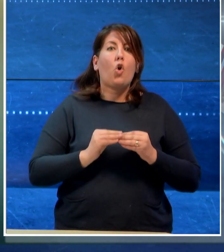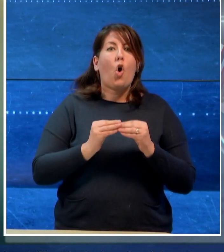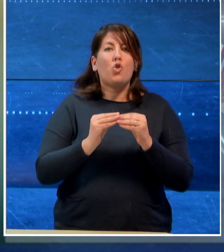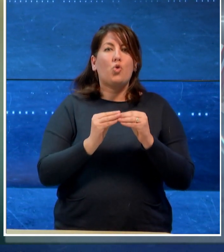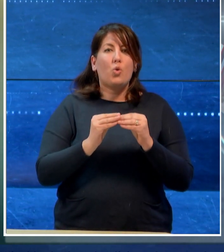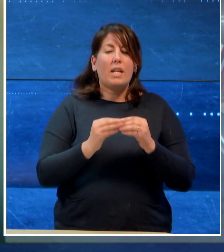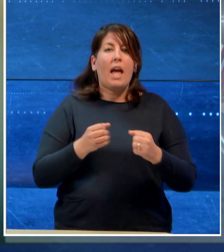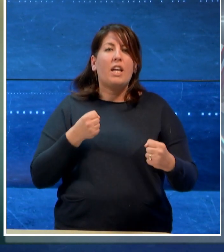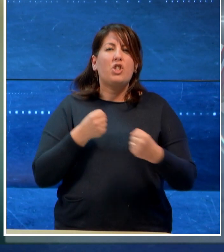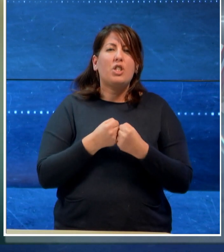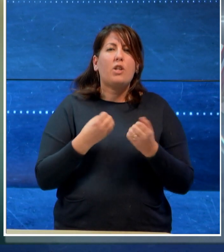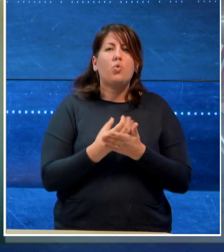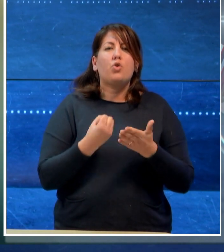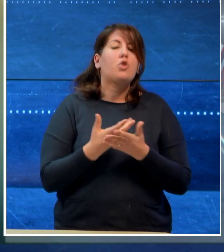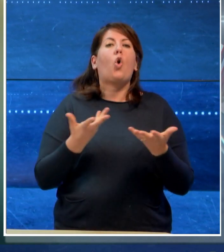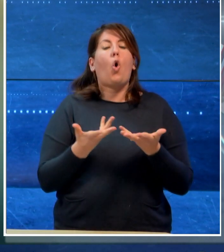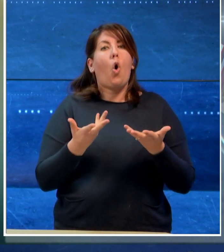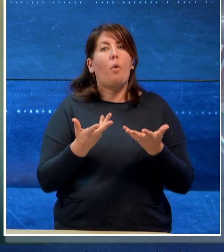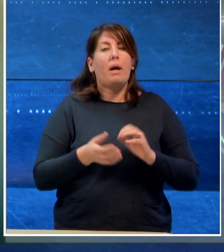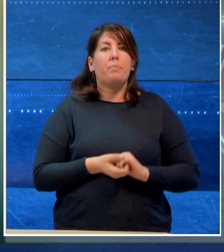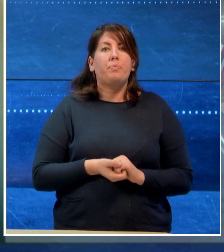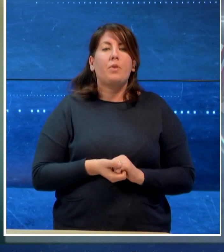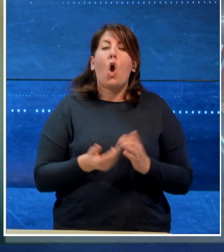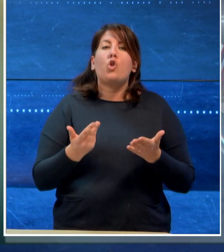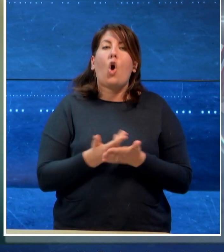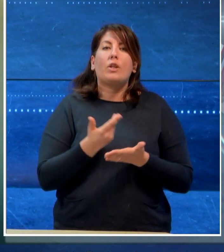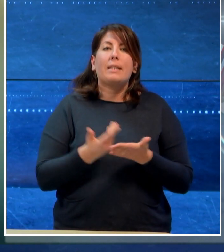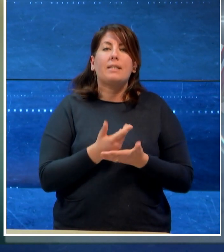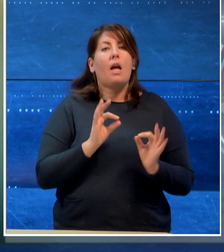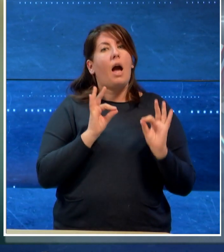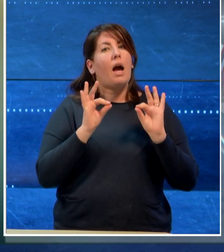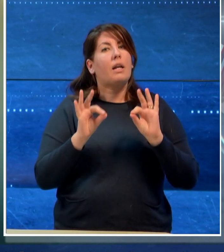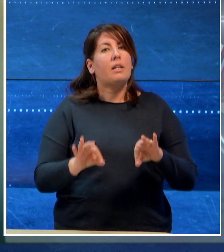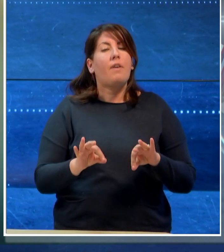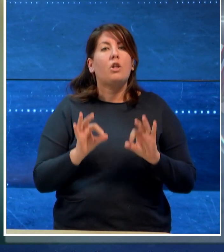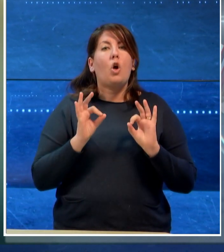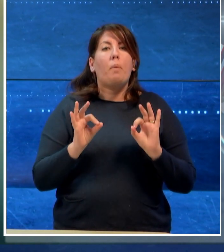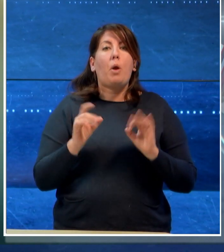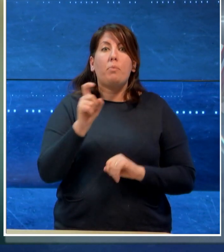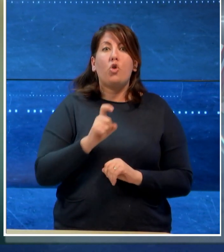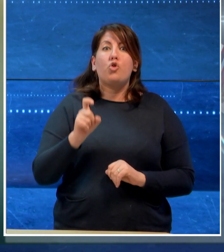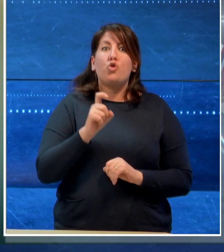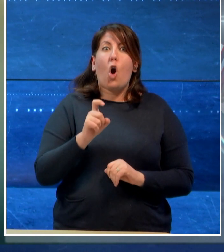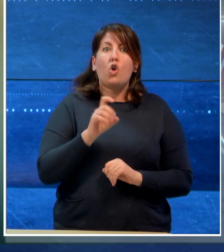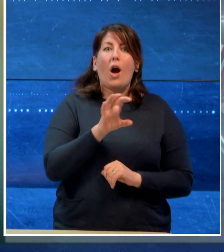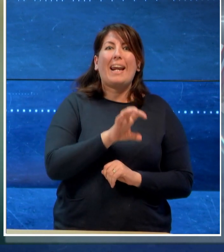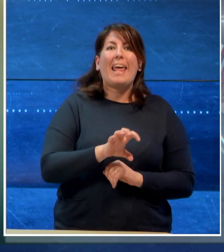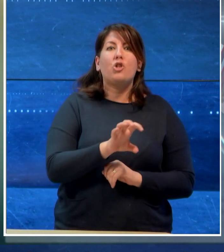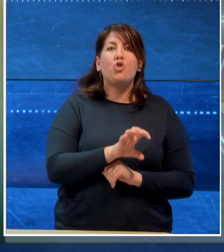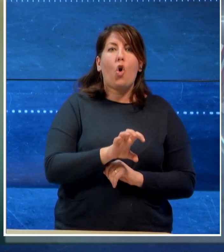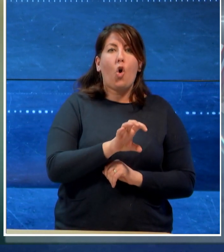dell'incidente, la cui notizia arriva proprio nel giorno in cui la Regione ha deciso di